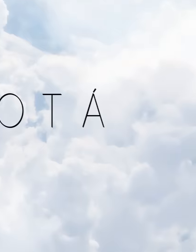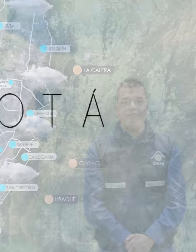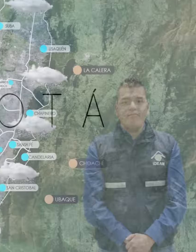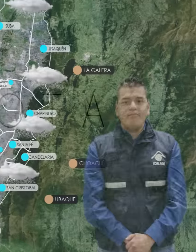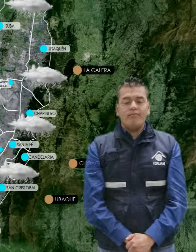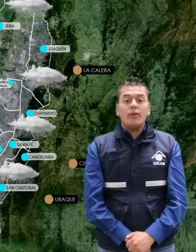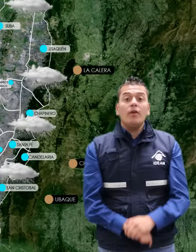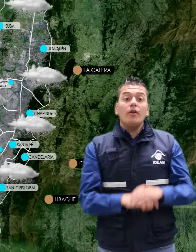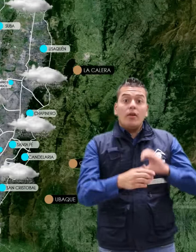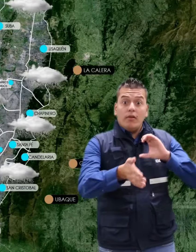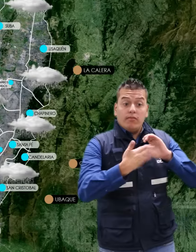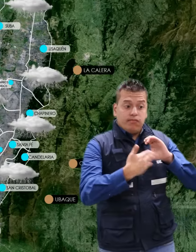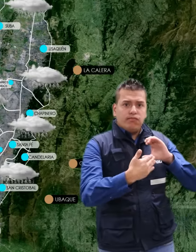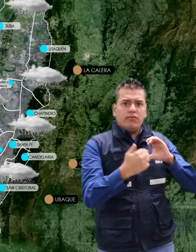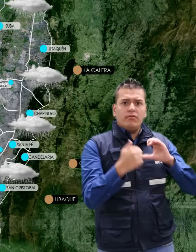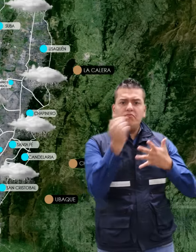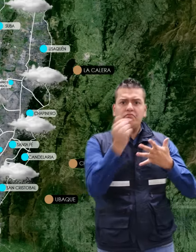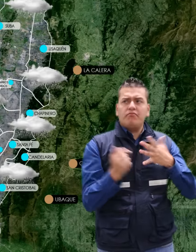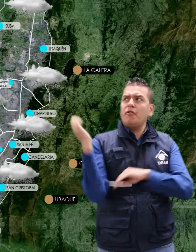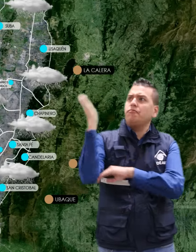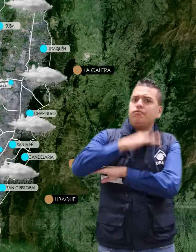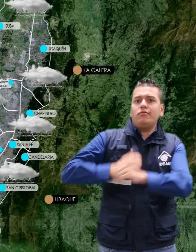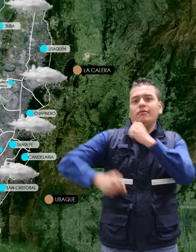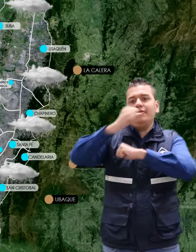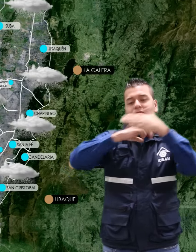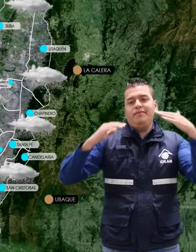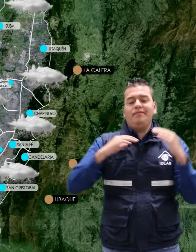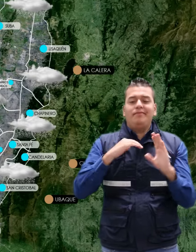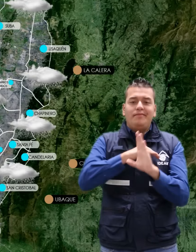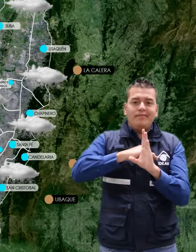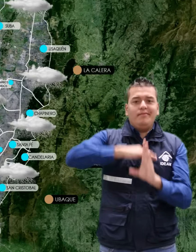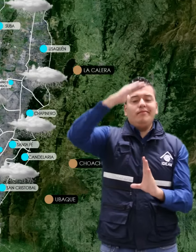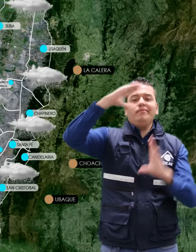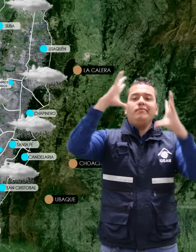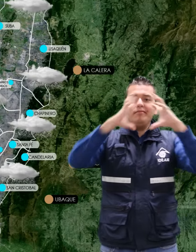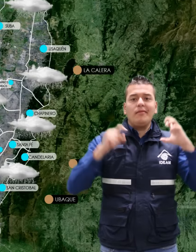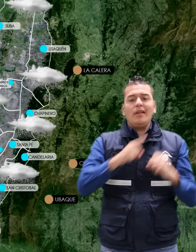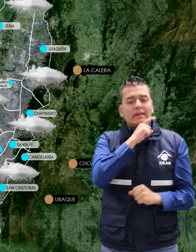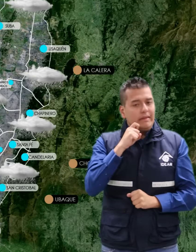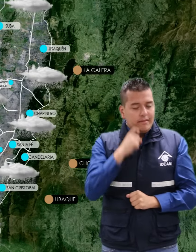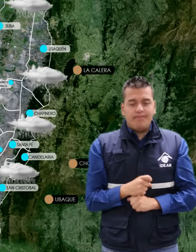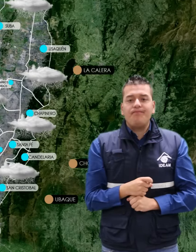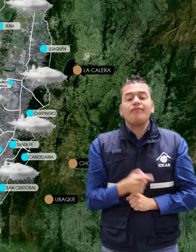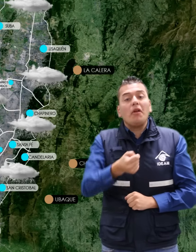Durante la jornada se prevé cielo interparcial a mayormente nublado con predominio de condiciones secas e intervalos soleados,